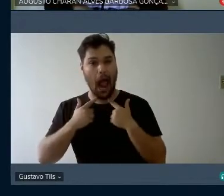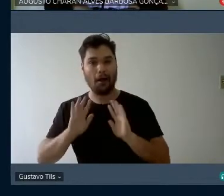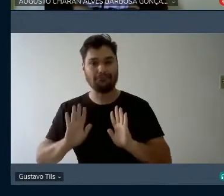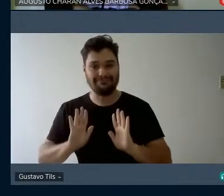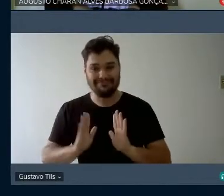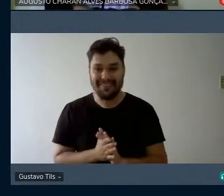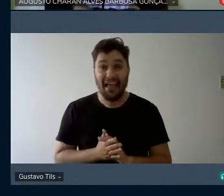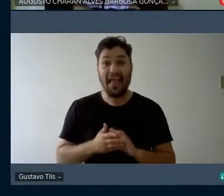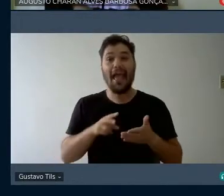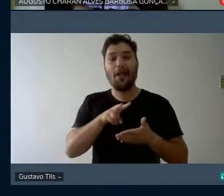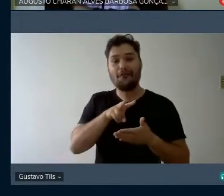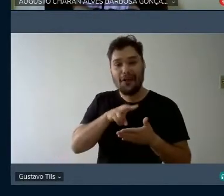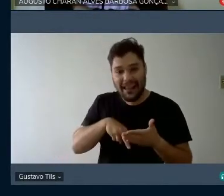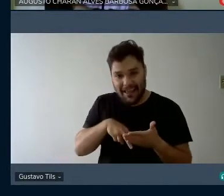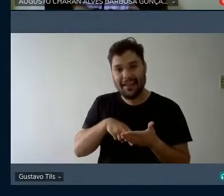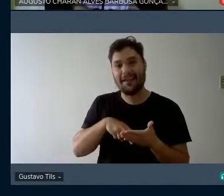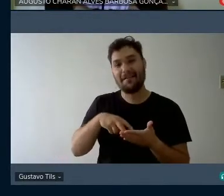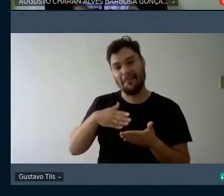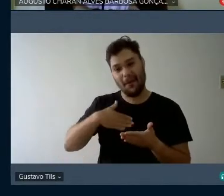agradecimentos